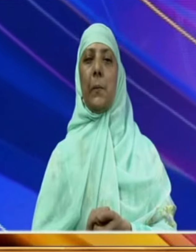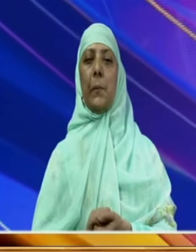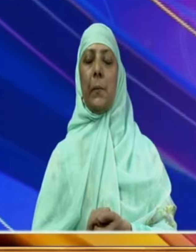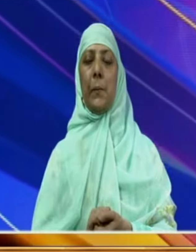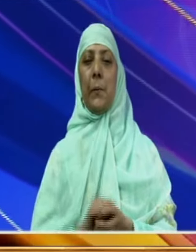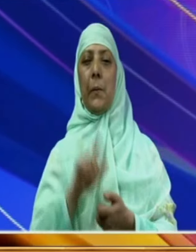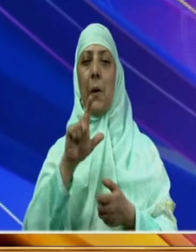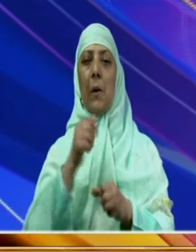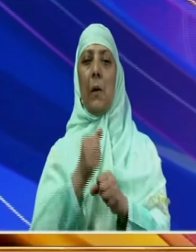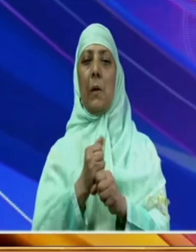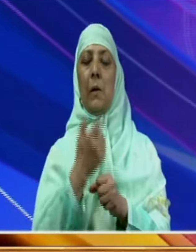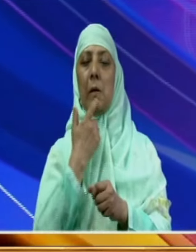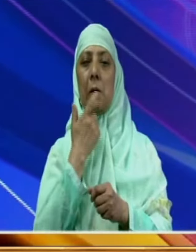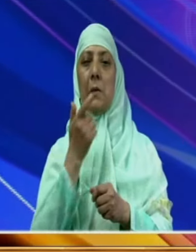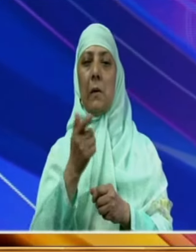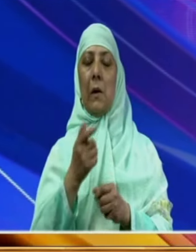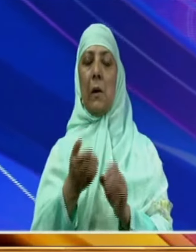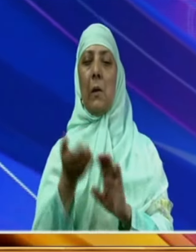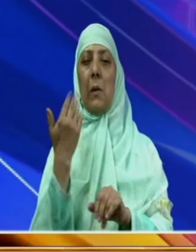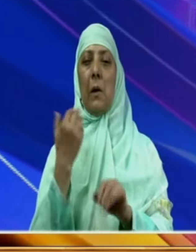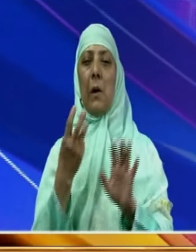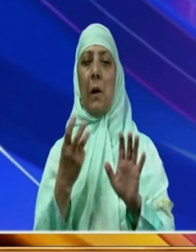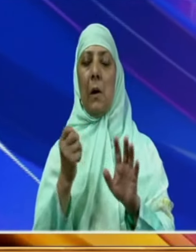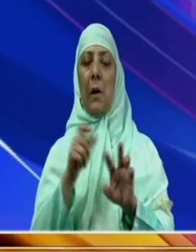ال جی نے کہا کہ اسی کی داہی میں